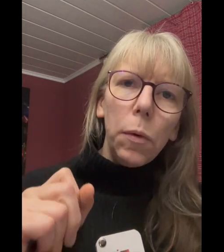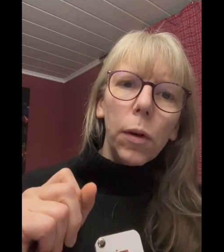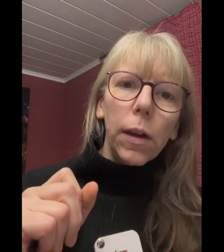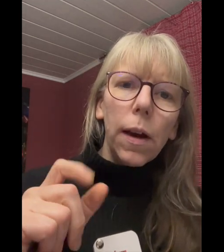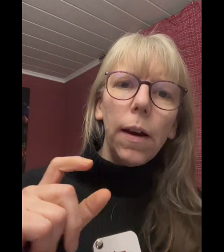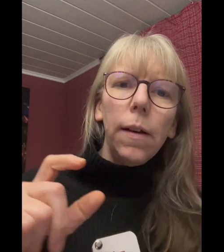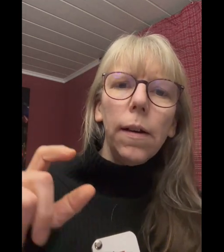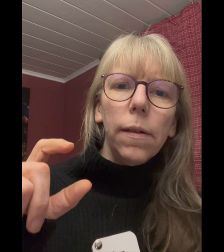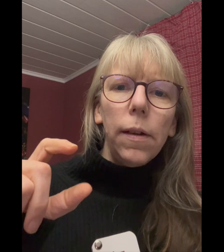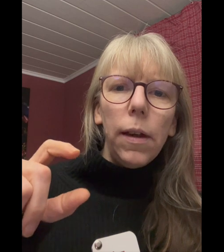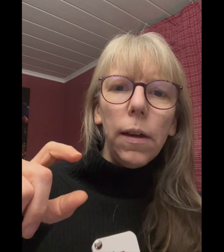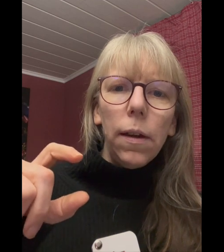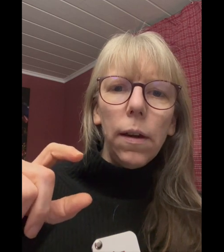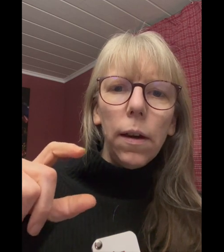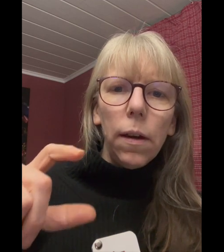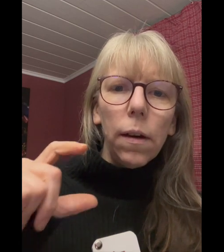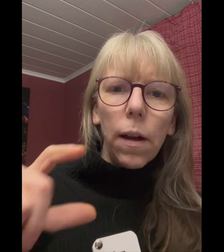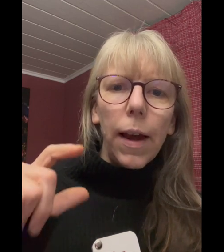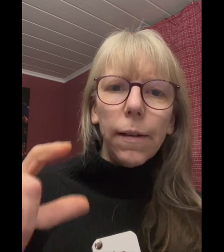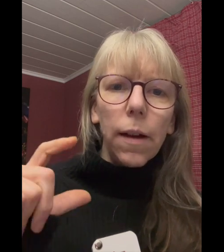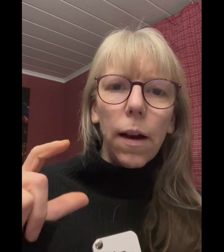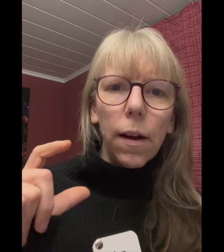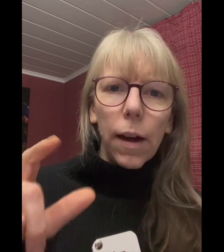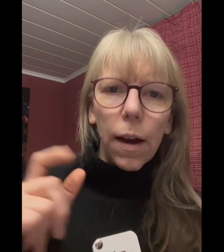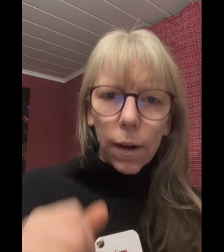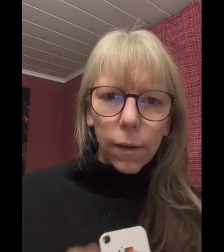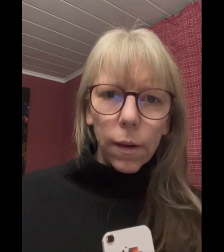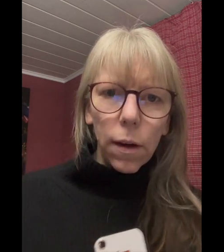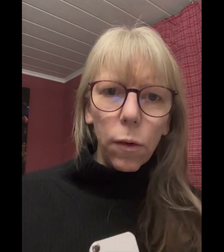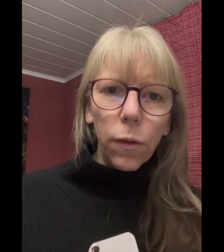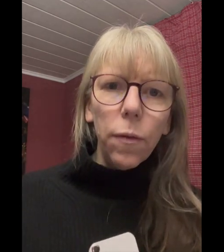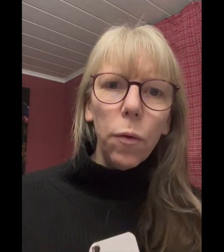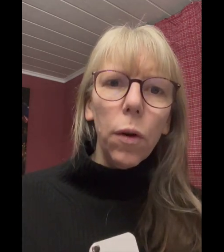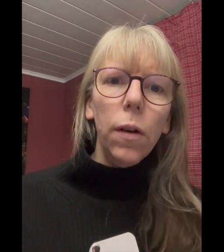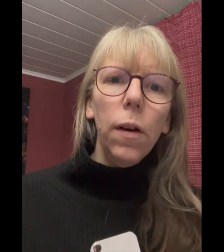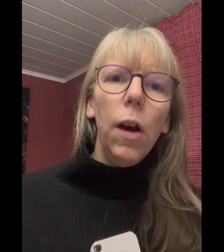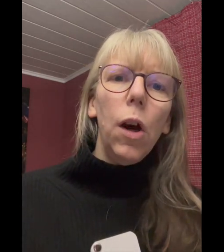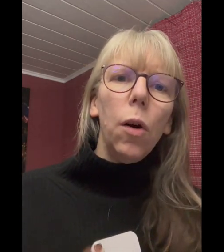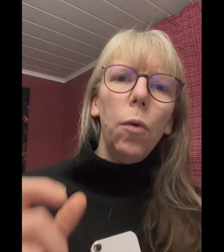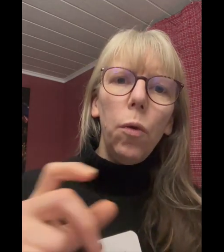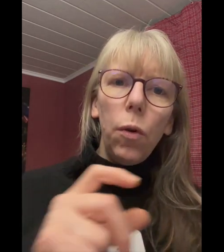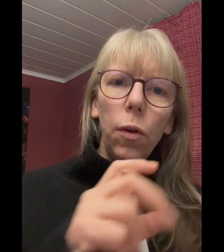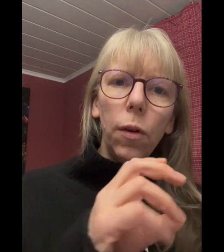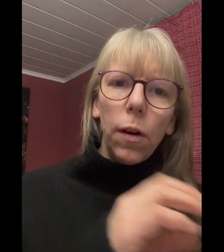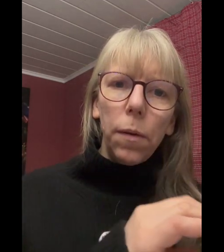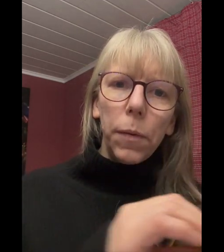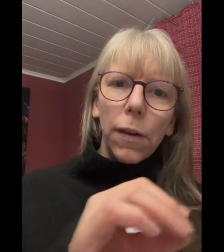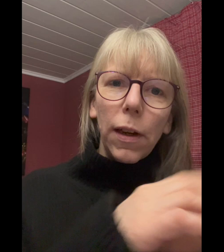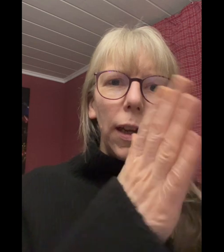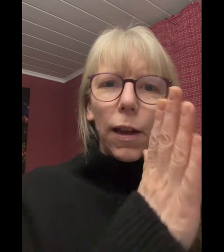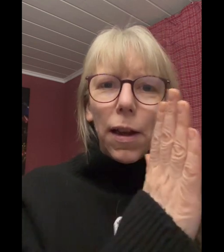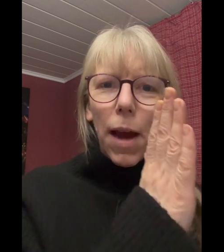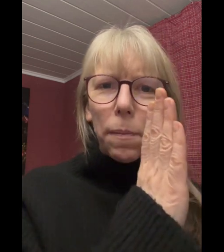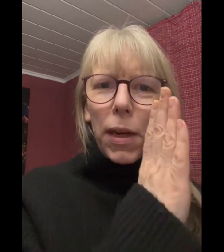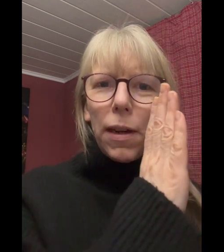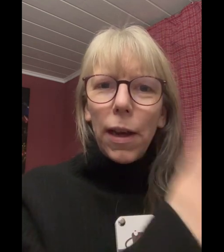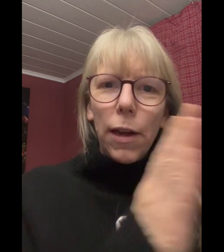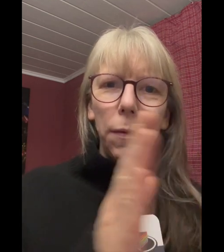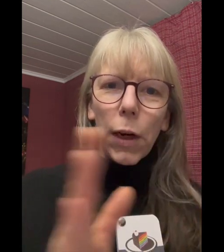Möglichkeit, dass sie ein extra Glas nutzen würde und tatsächlich hat man hinterher ein, zwei, drei,